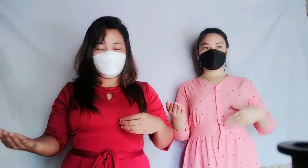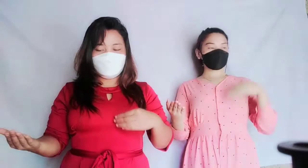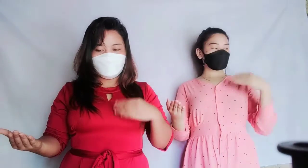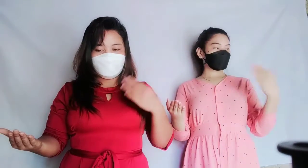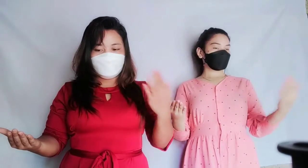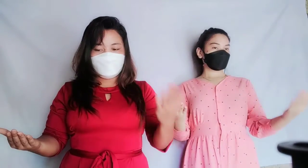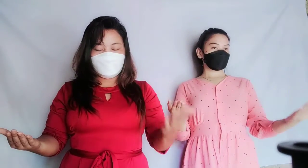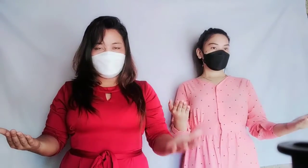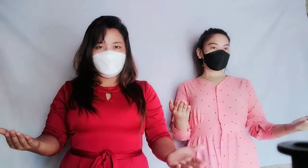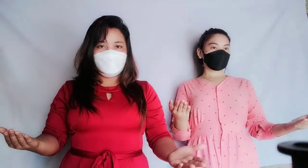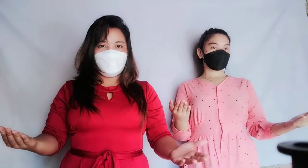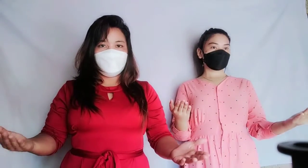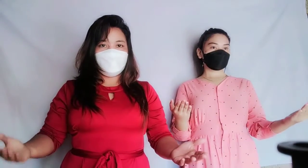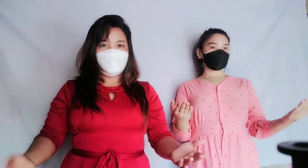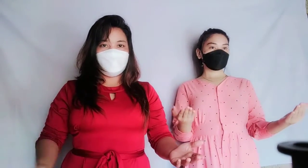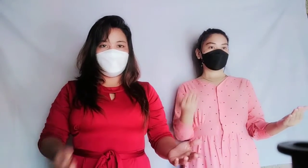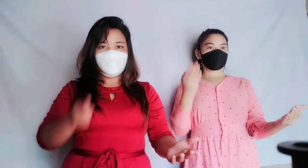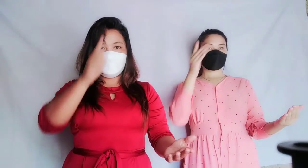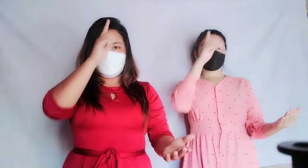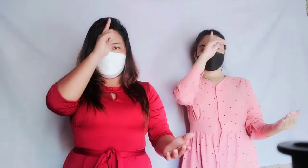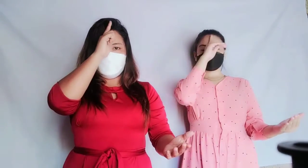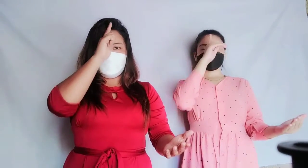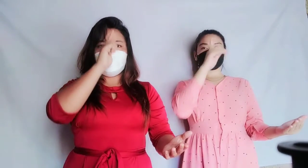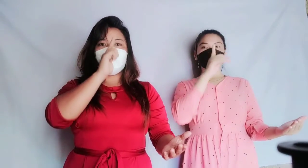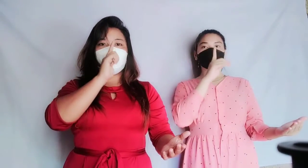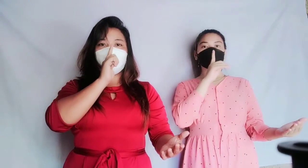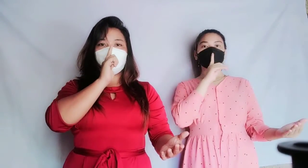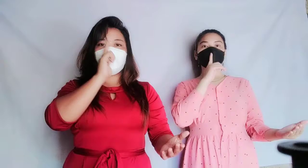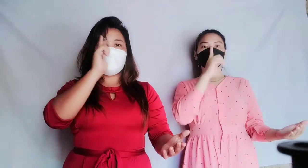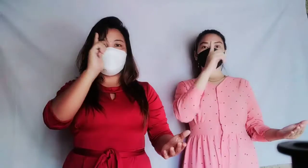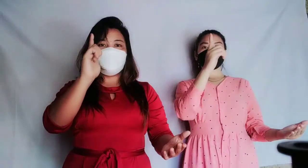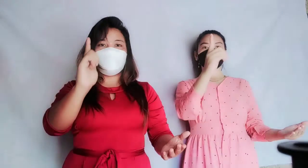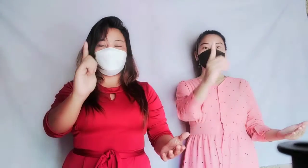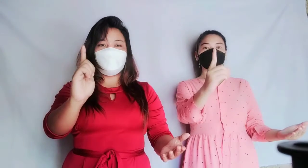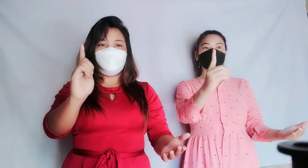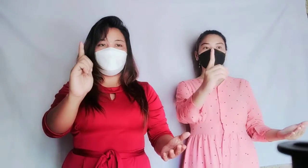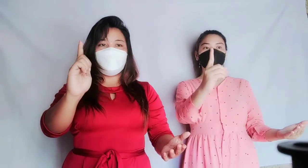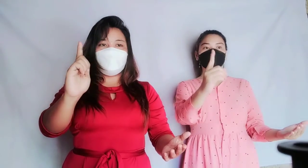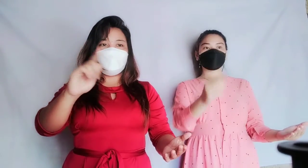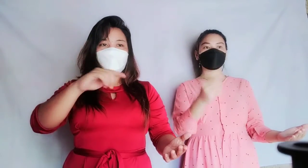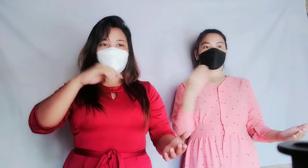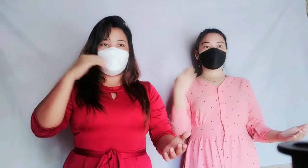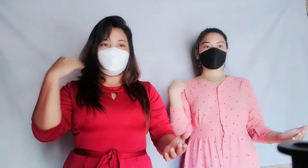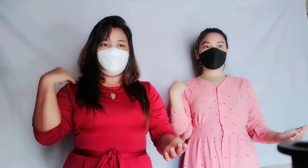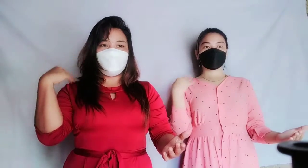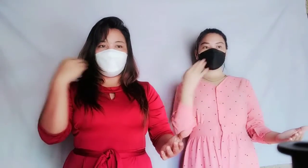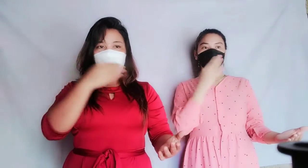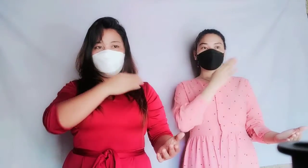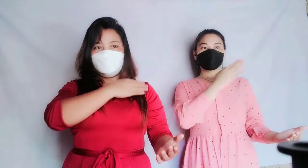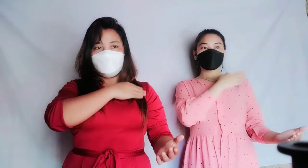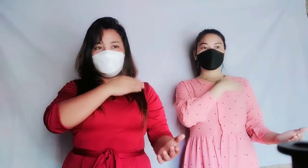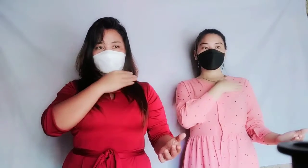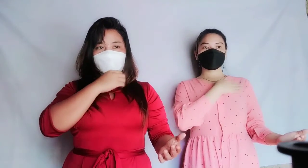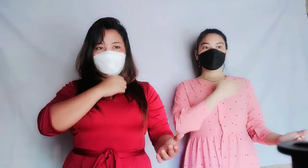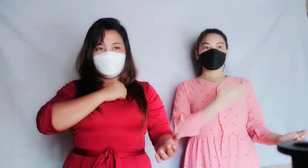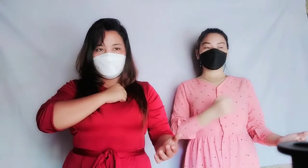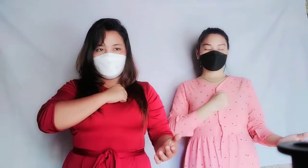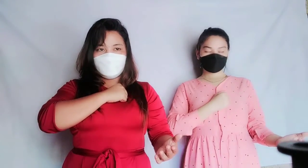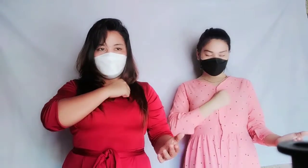ay aming handog Aking tapat at laging tungkol Tariritohan na kami